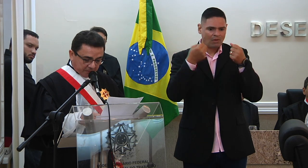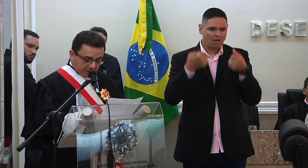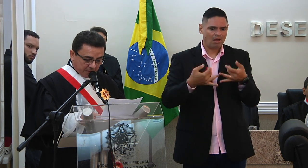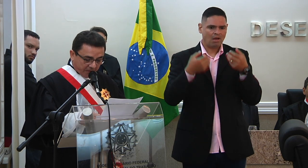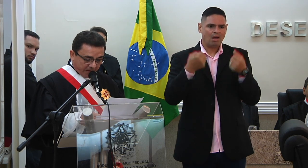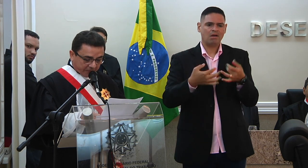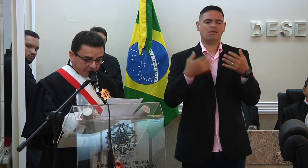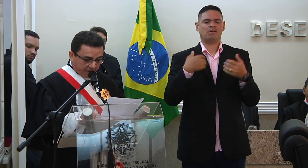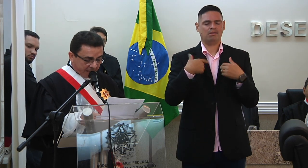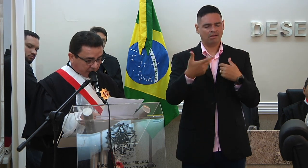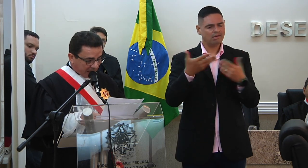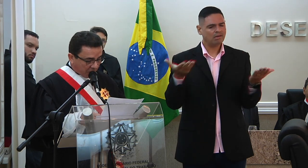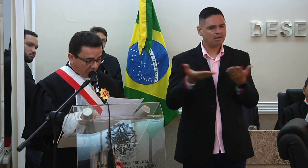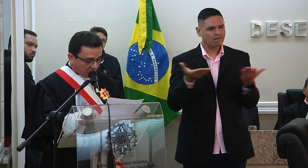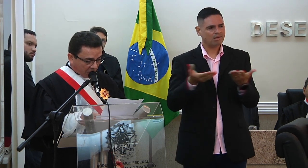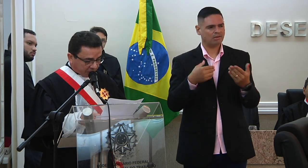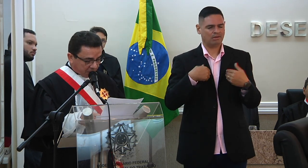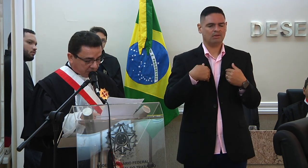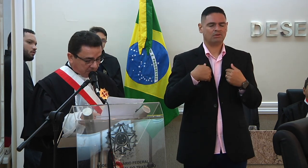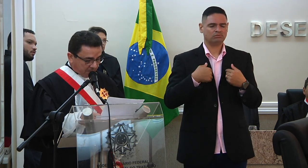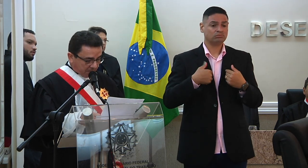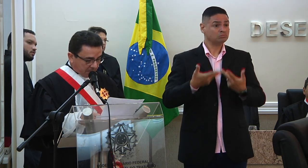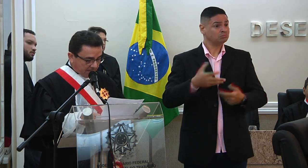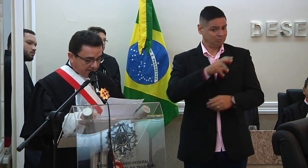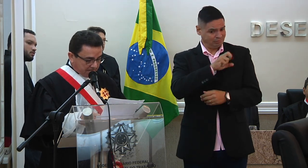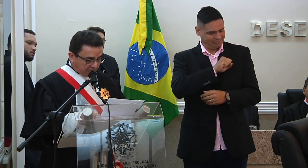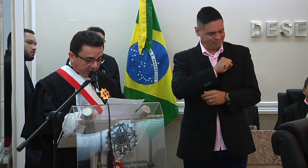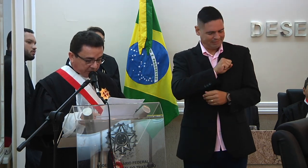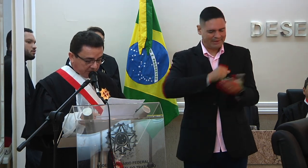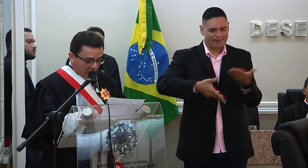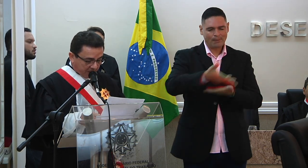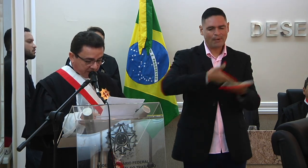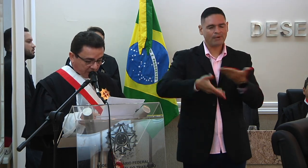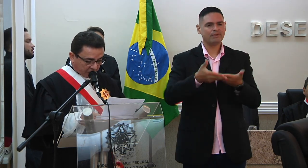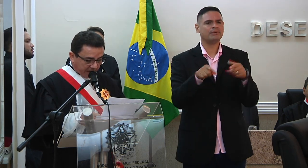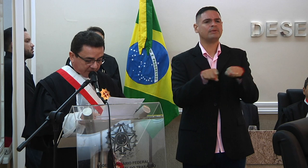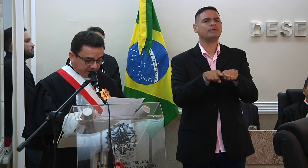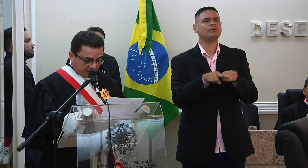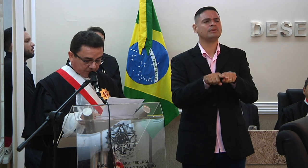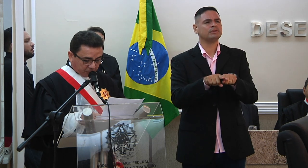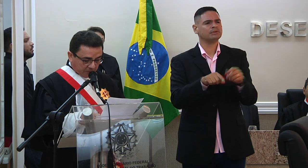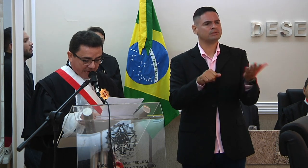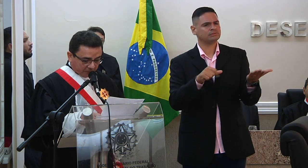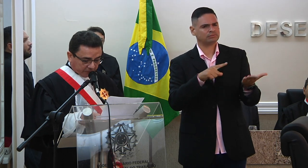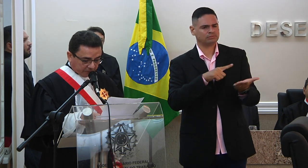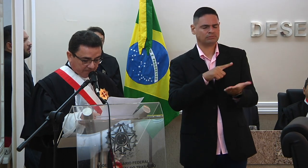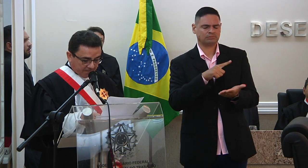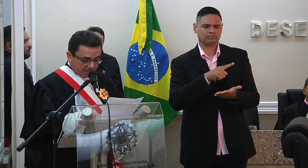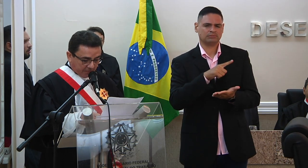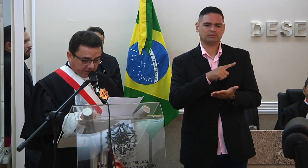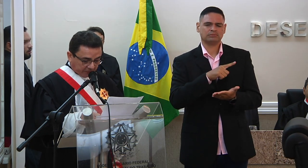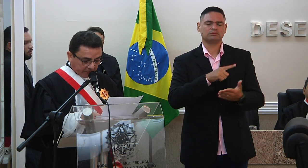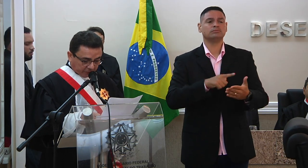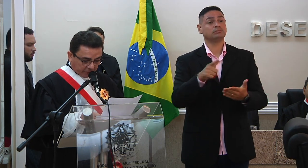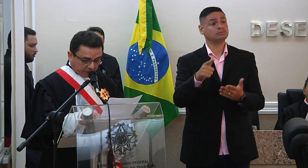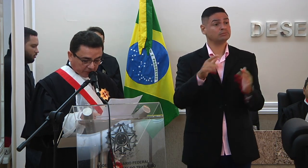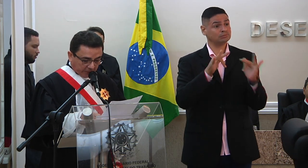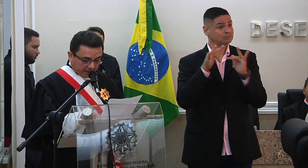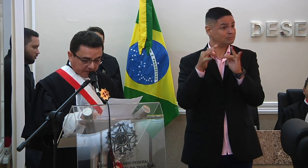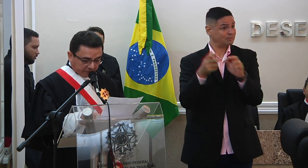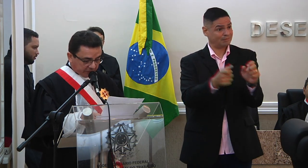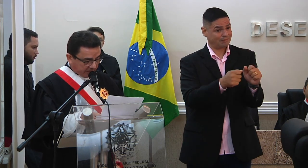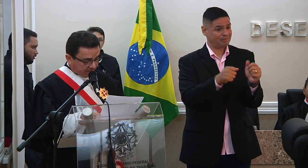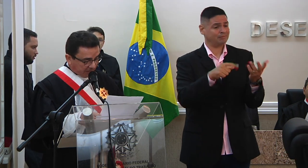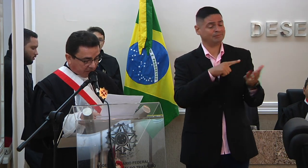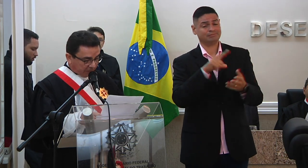insistente de respeito e amor ao próximo principalmente aos mais desafortunados pelas lições